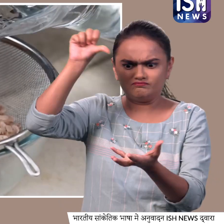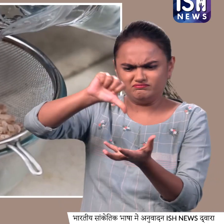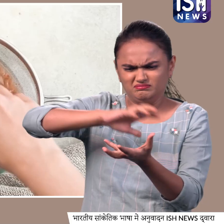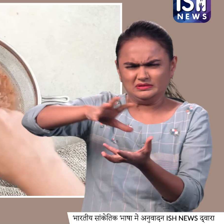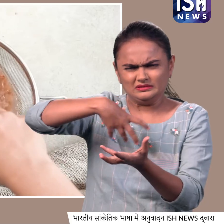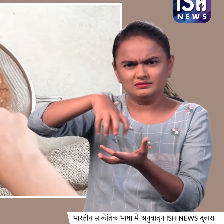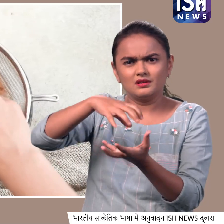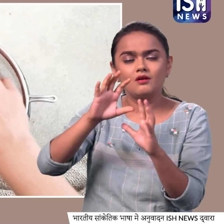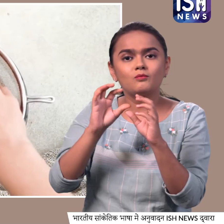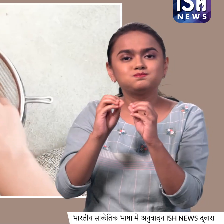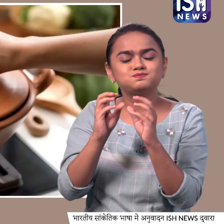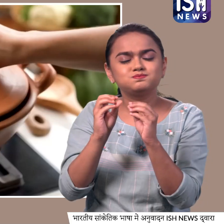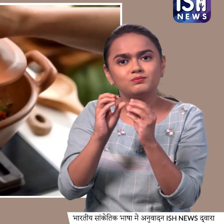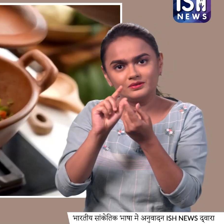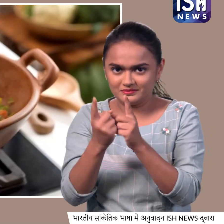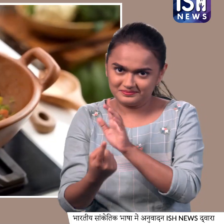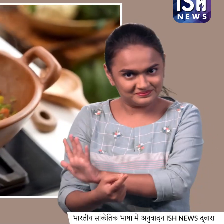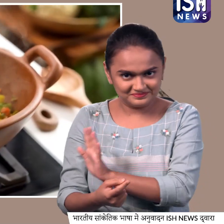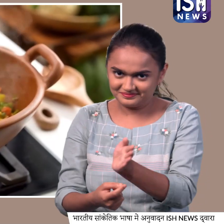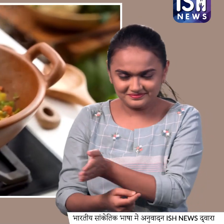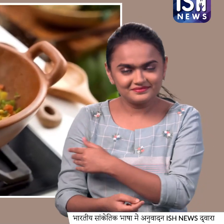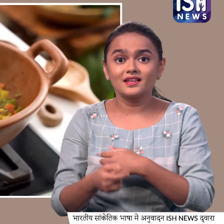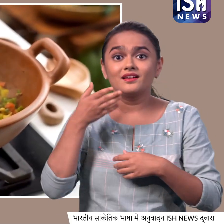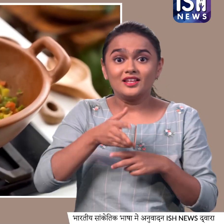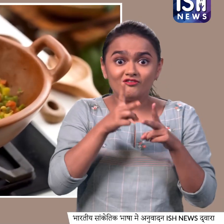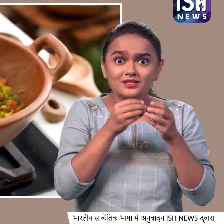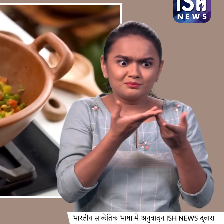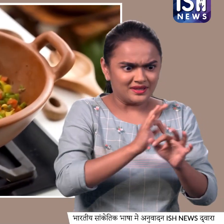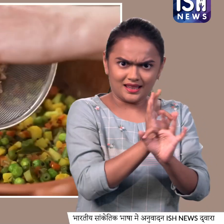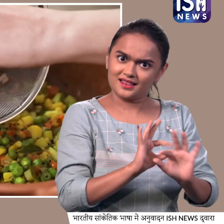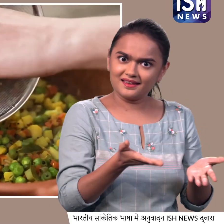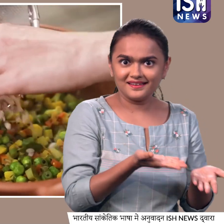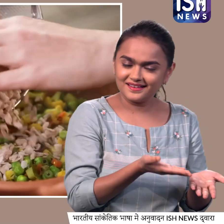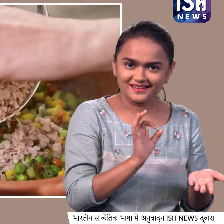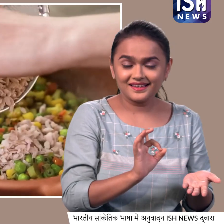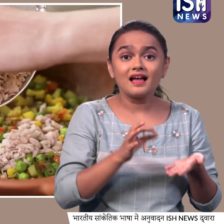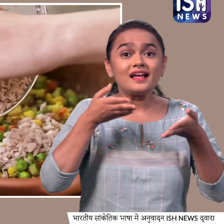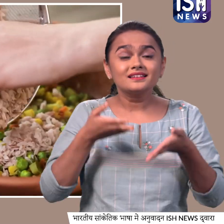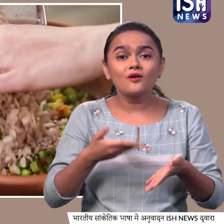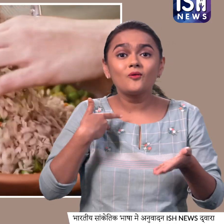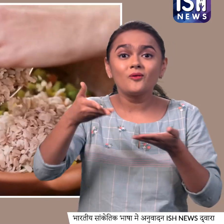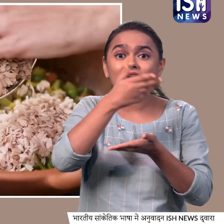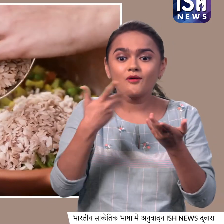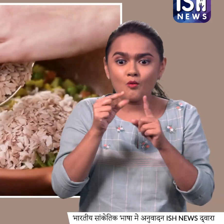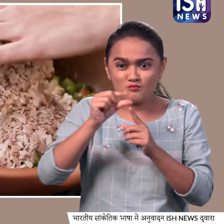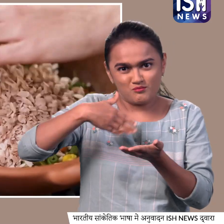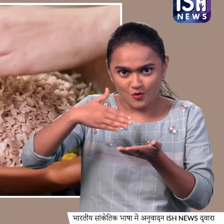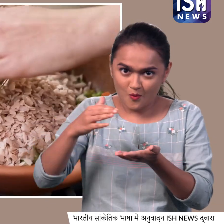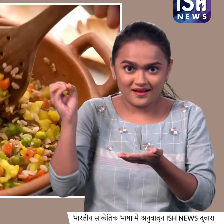इसे सॉफ्ट बना ले, चलिए हमारी सबजीया भी तयार है, अब इसमें डालते हैं अपना पोहा और सब कुछ